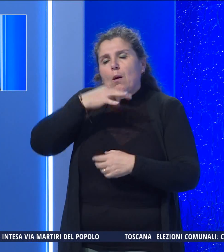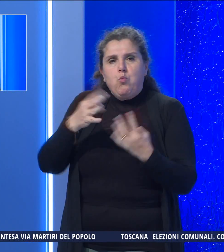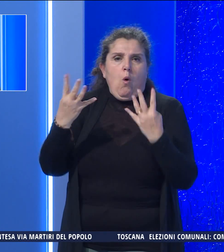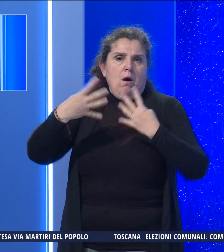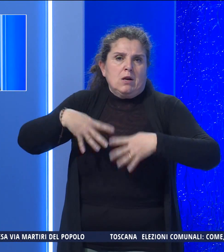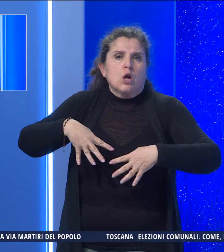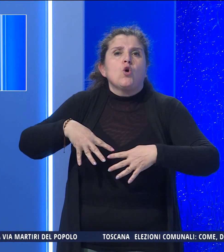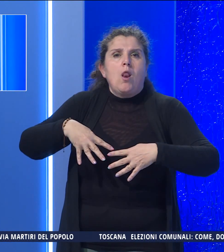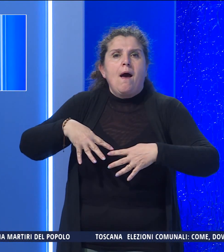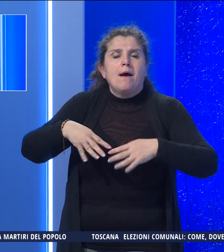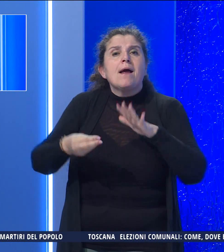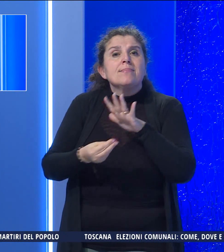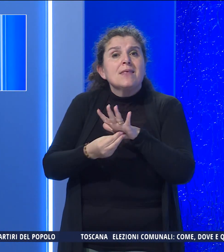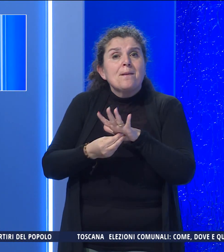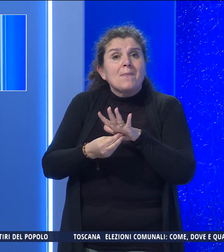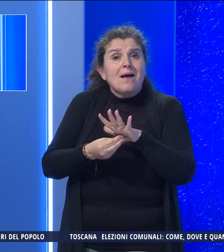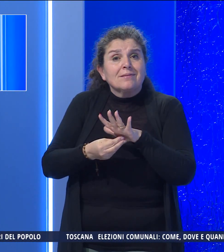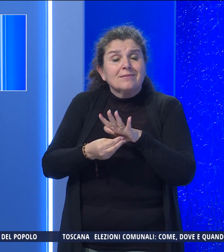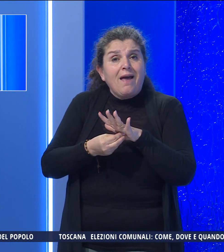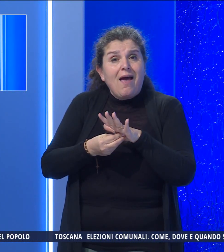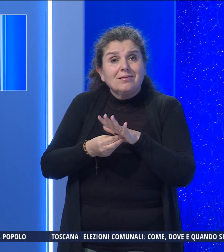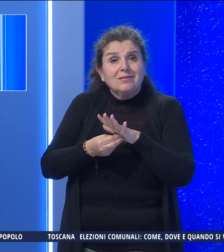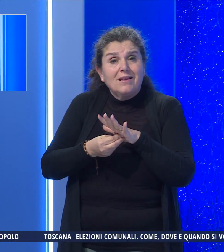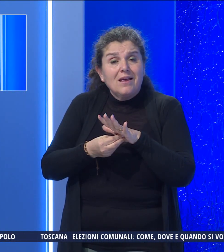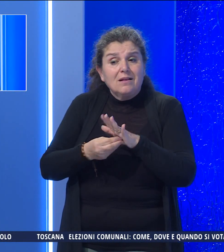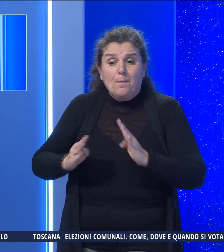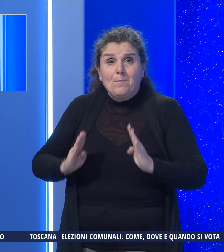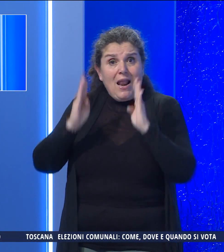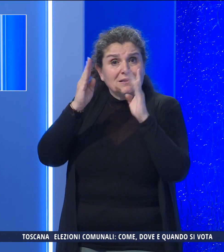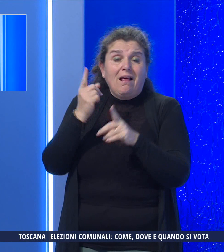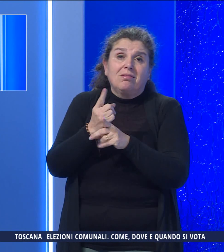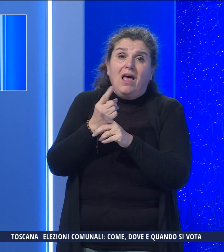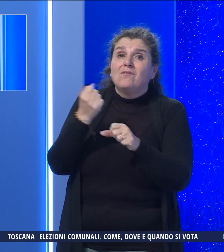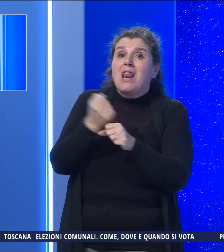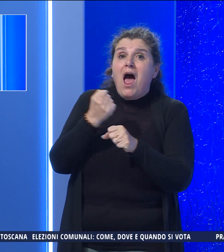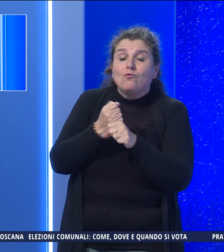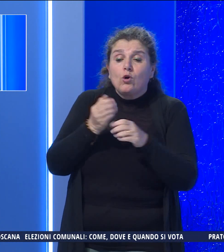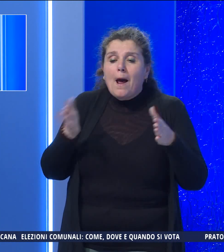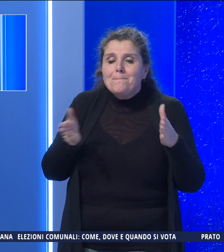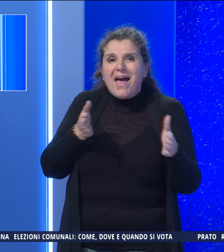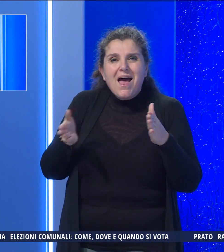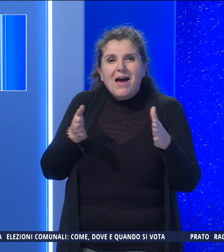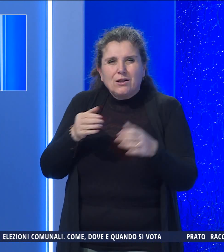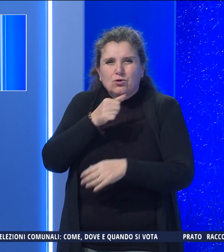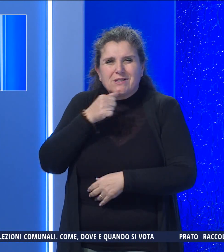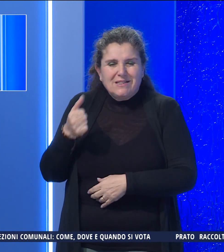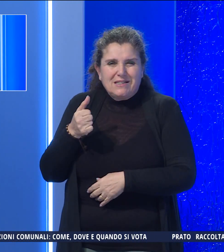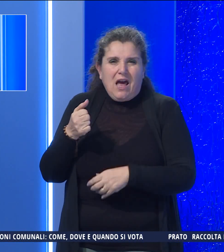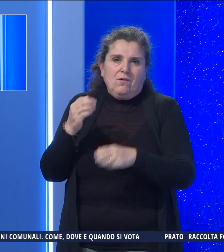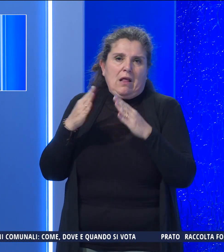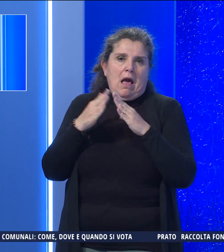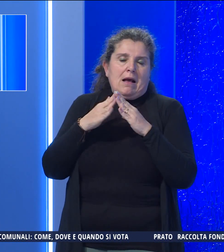I dipendenti impiegati nella palazzina invece lavoreranno per il periodo necessario in smart